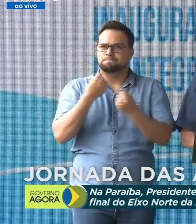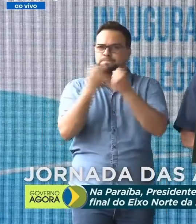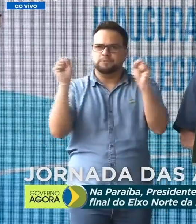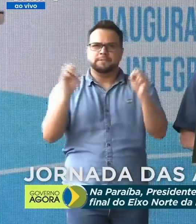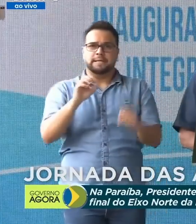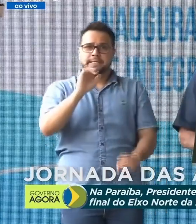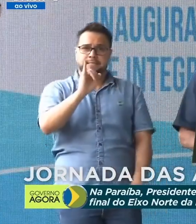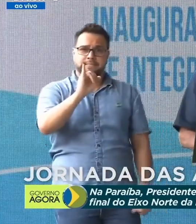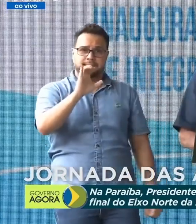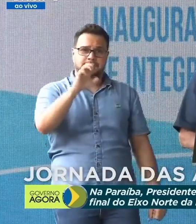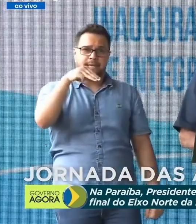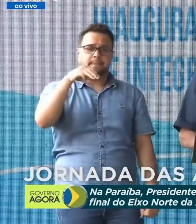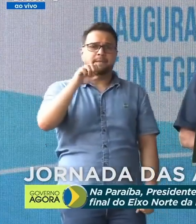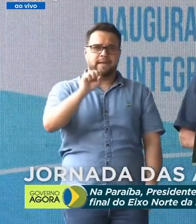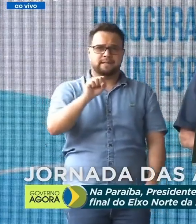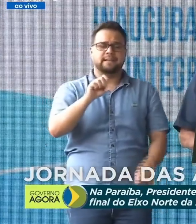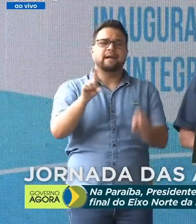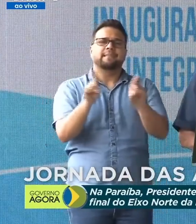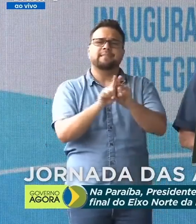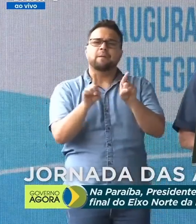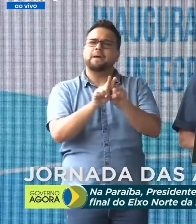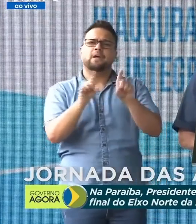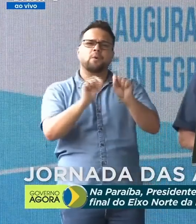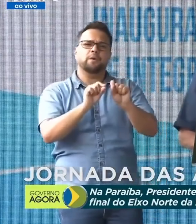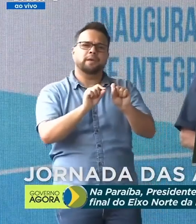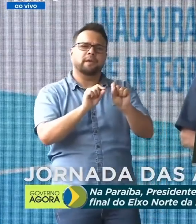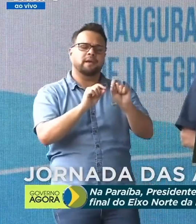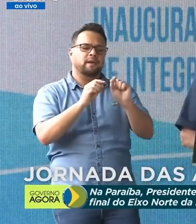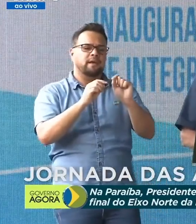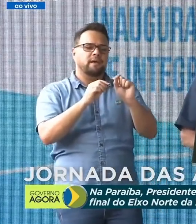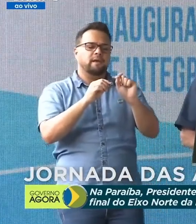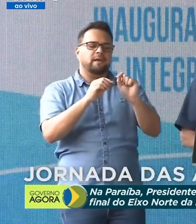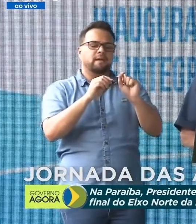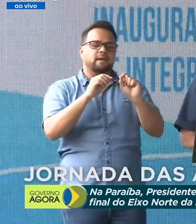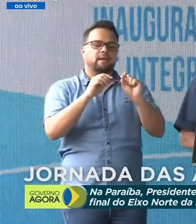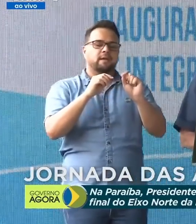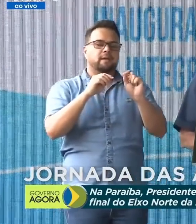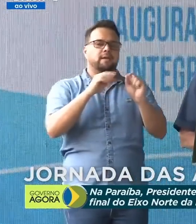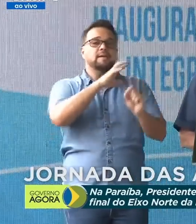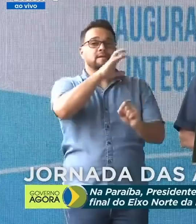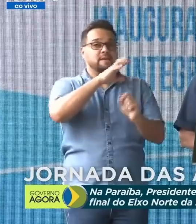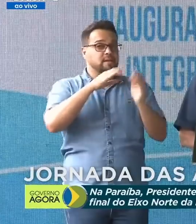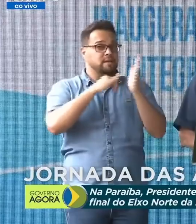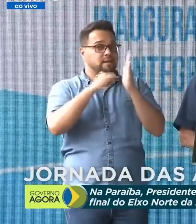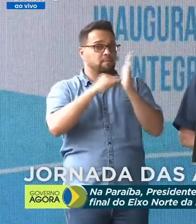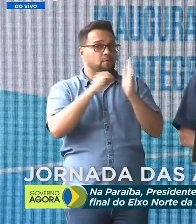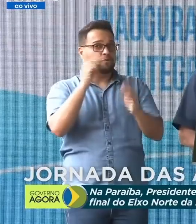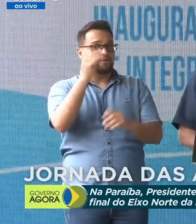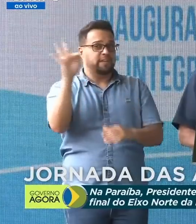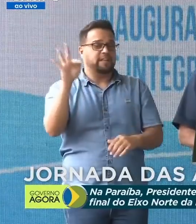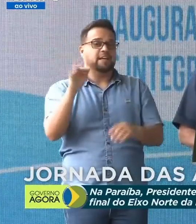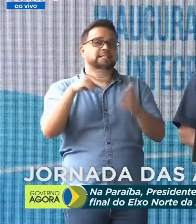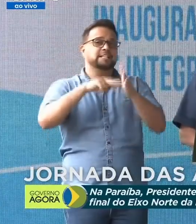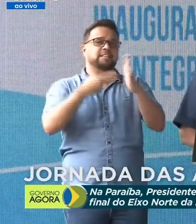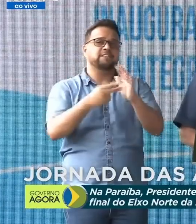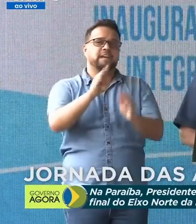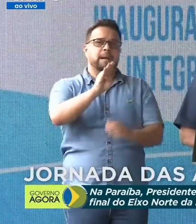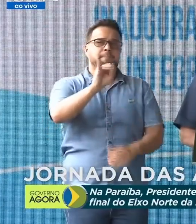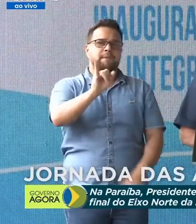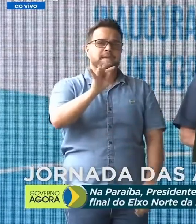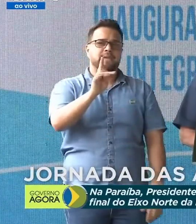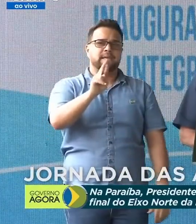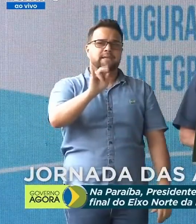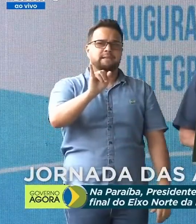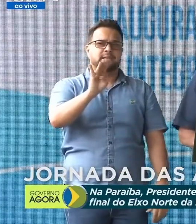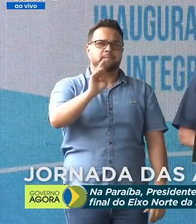incidir também em cima do imposto federal. Chama-se bitributação. Incidir em cima